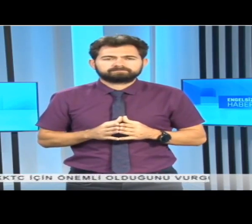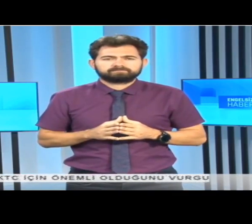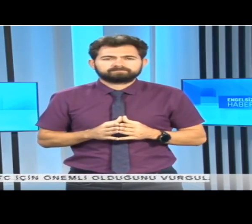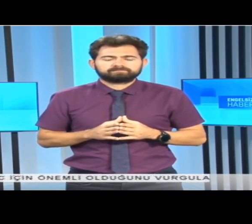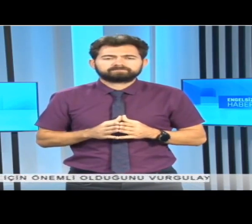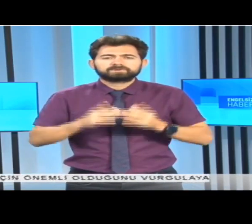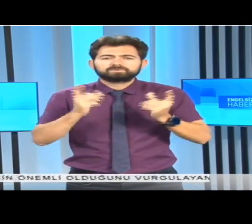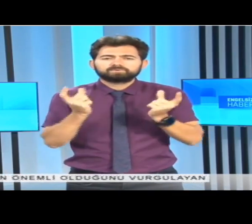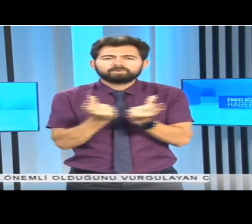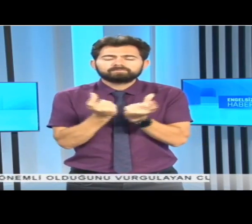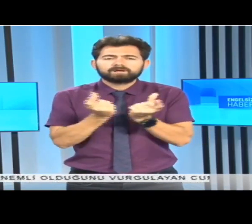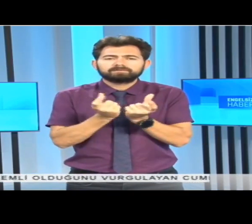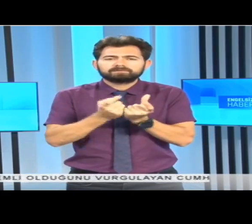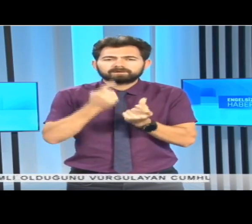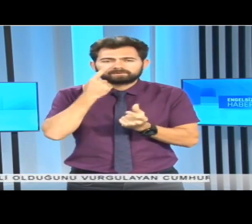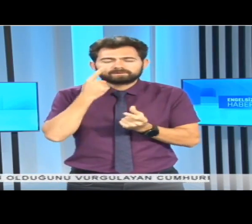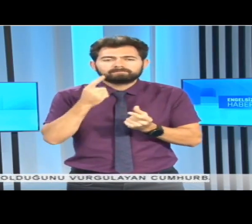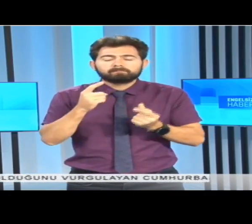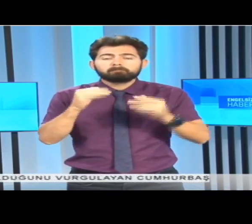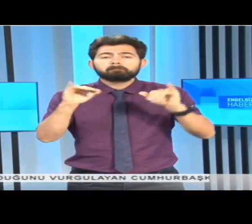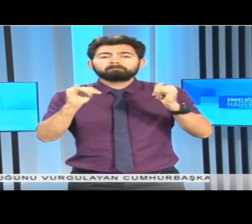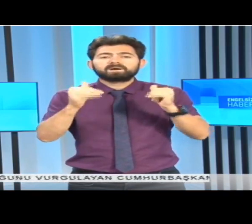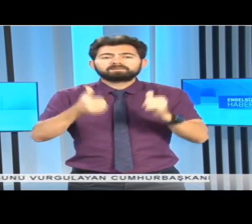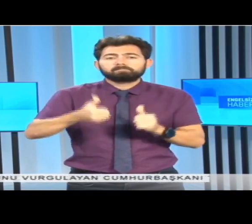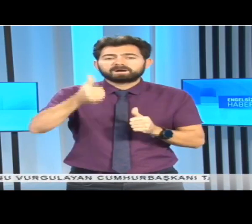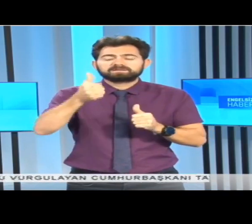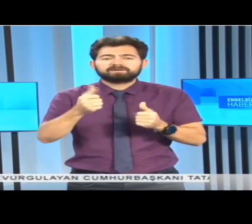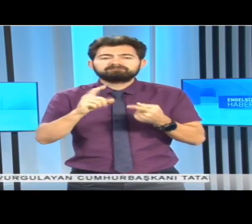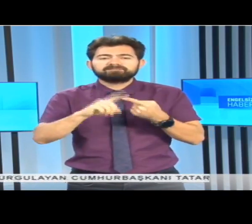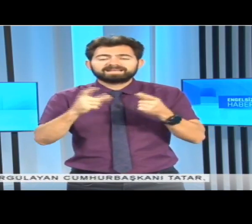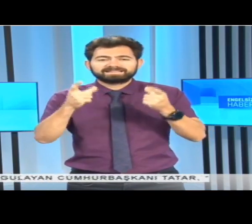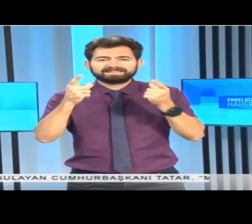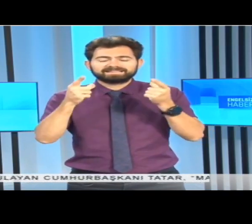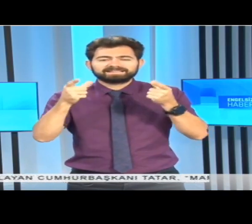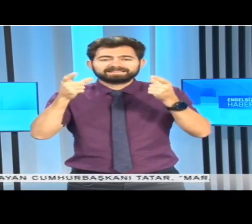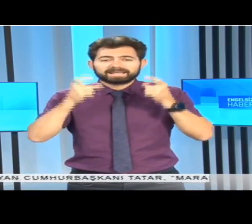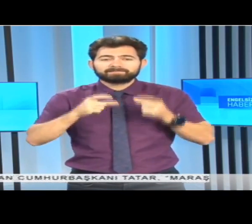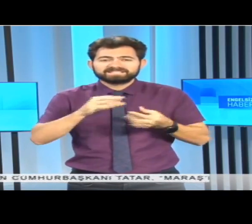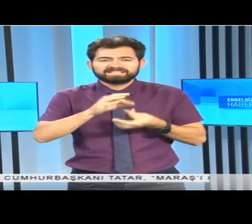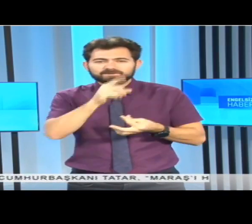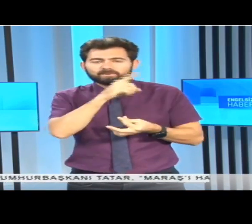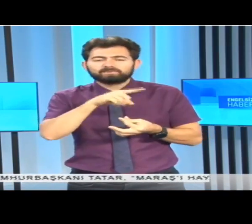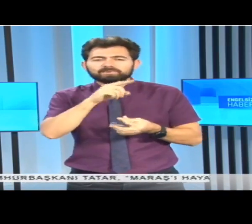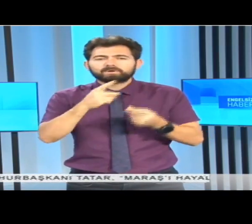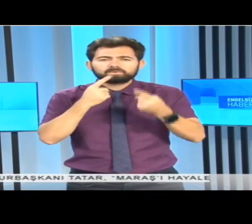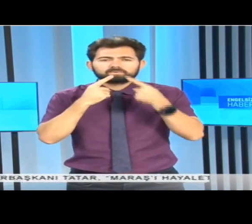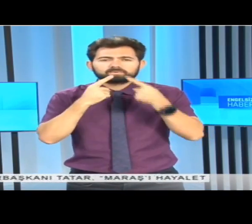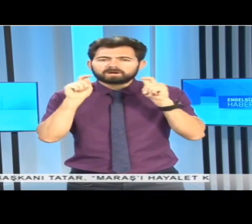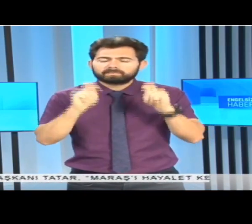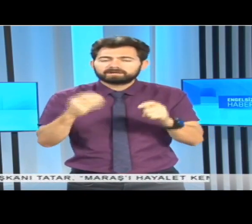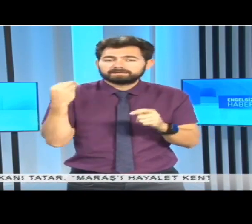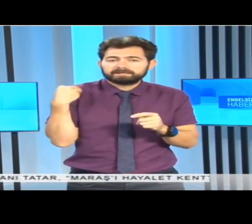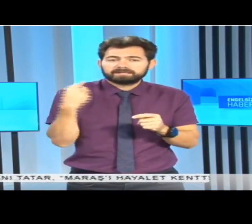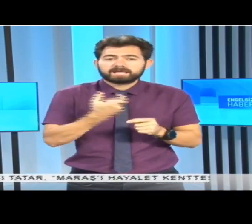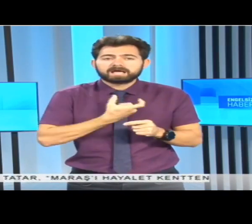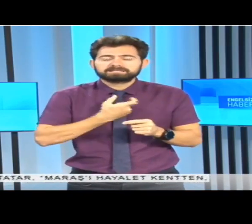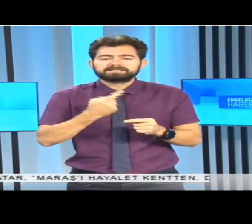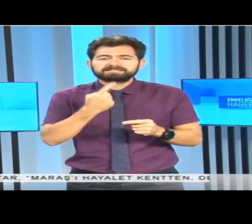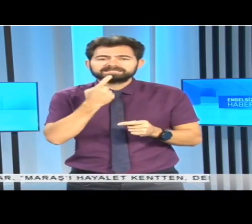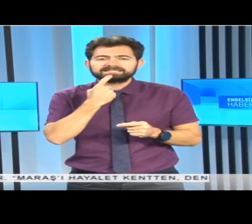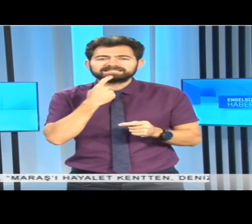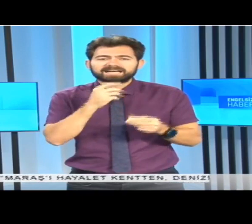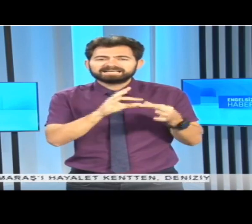Toplantıda parti başkan ve temsilcileri birer konuşma yaparak, yeni yasama yılına yönelik